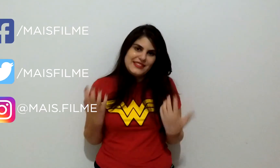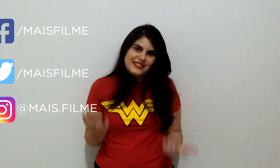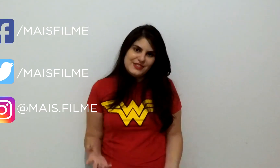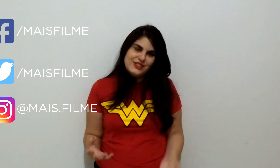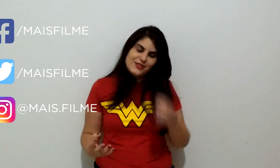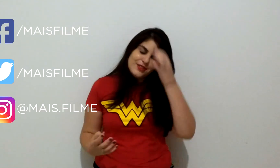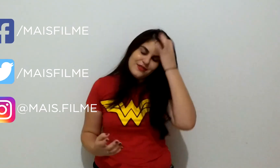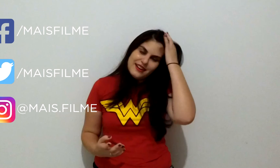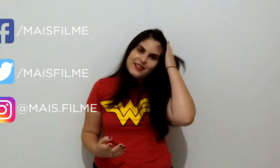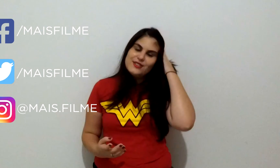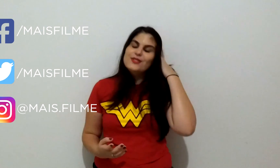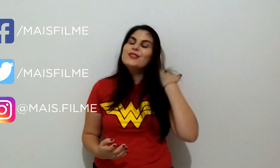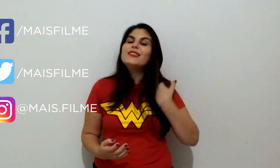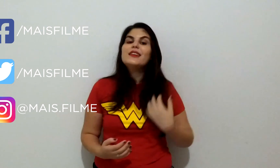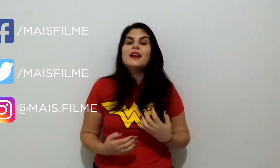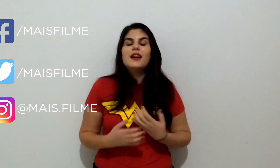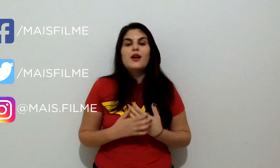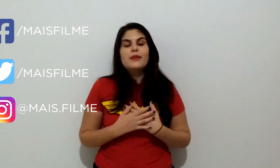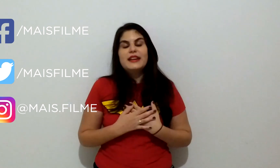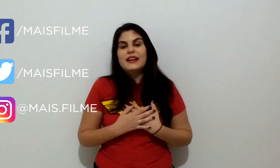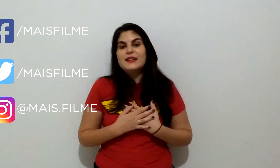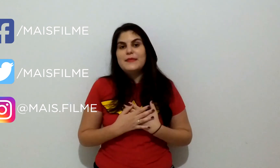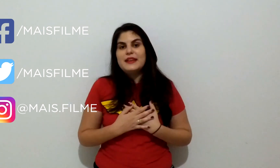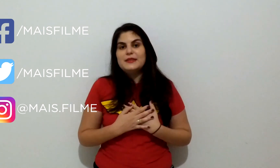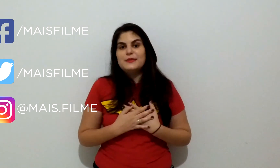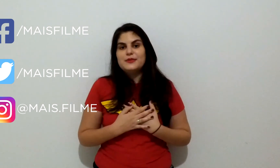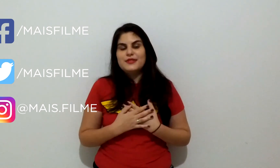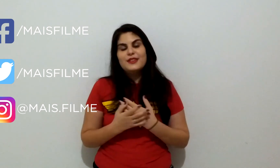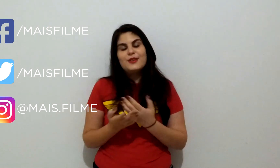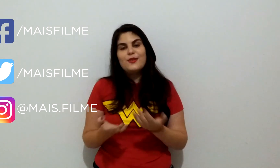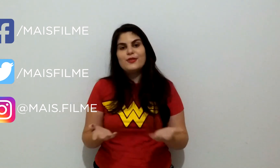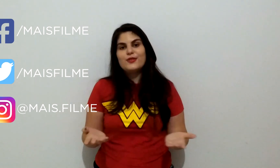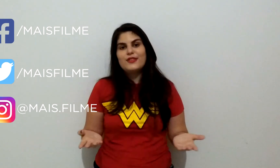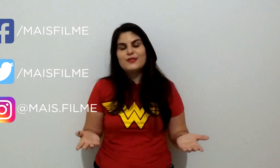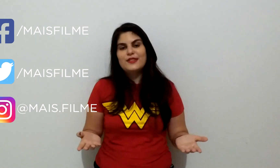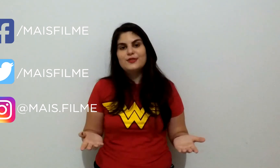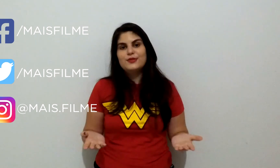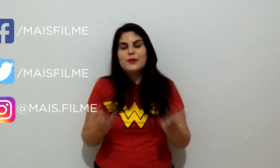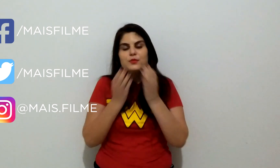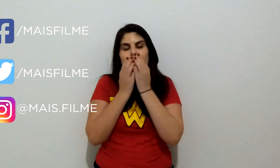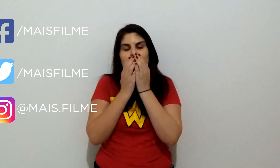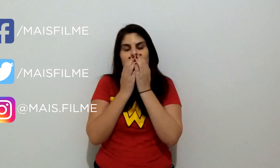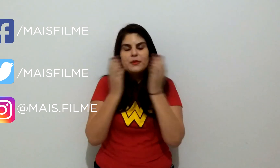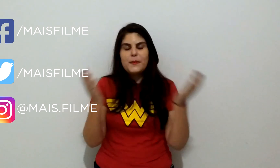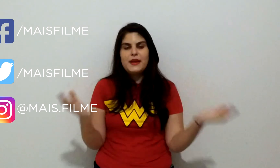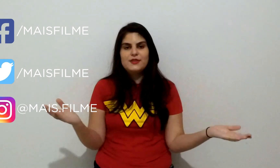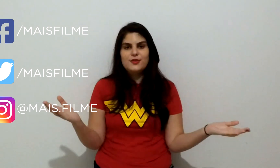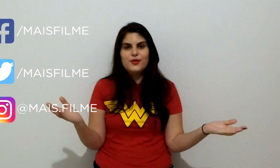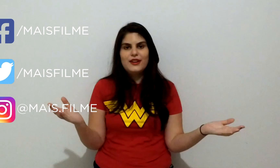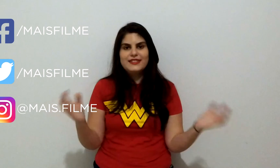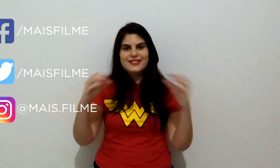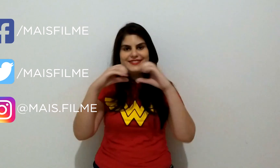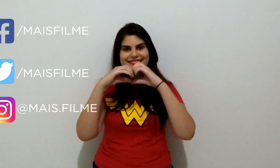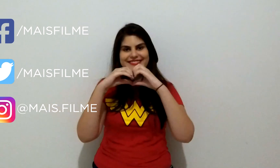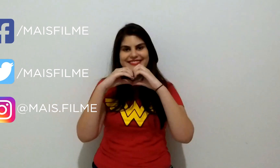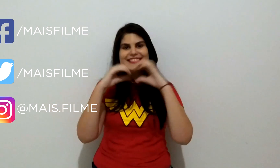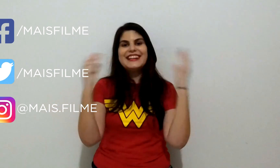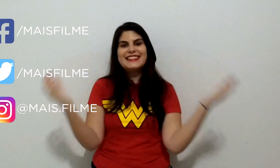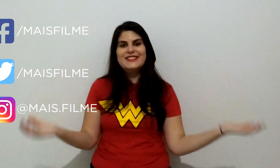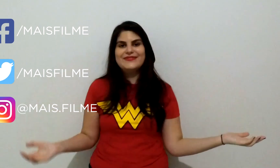energias do universo. Obrigada mesmo. E conto com a sua ajuda. Um beijo no coração de cada um.